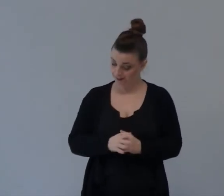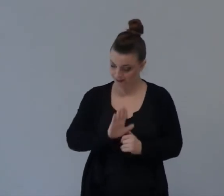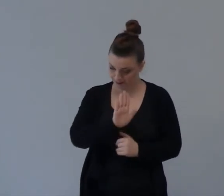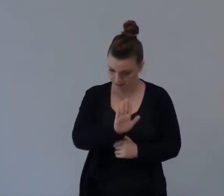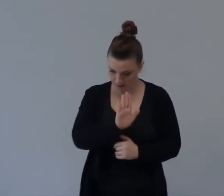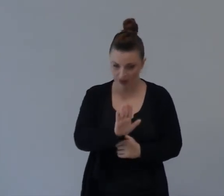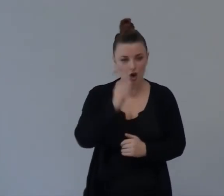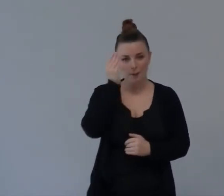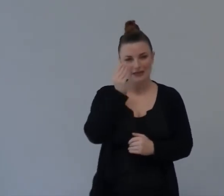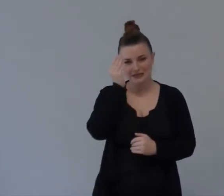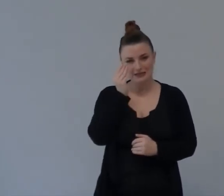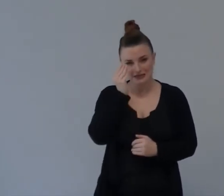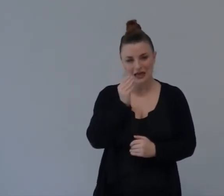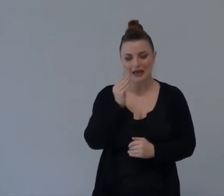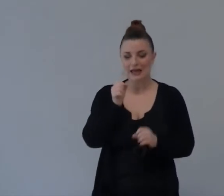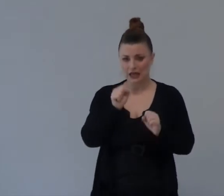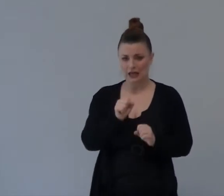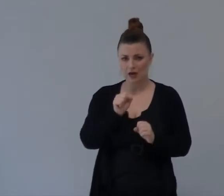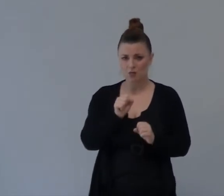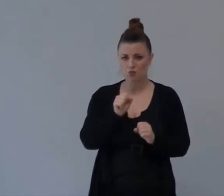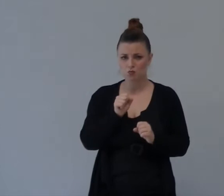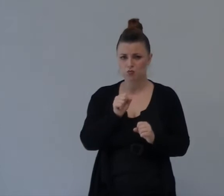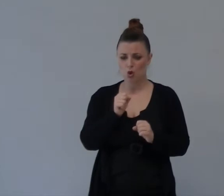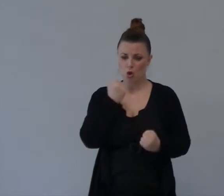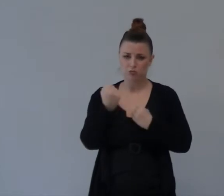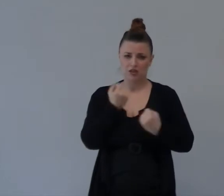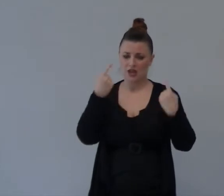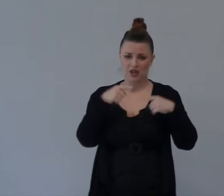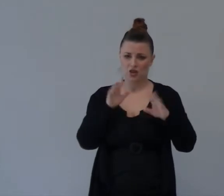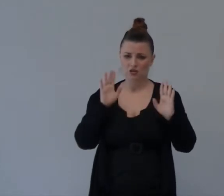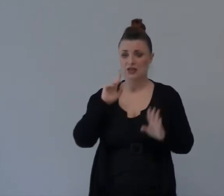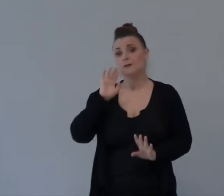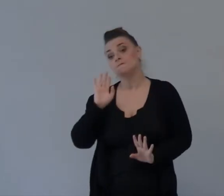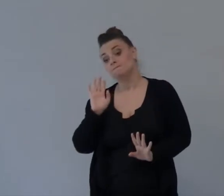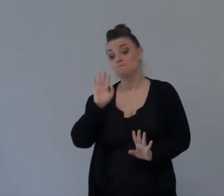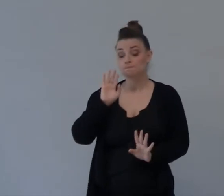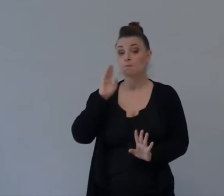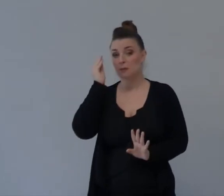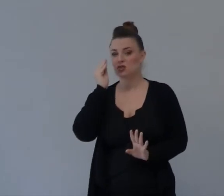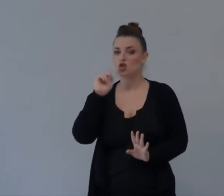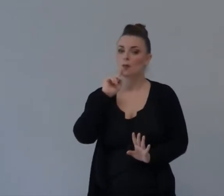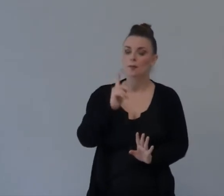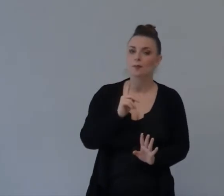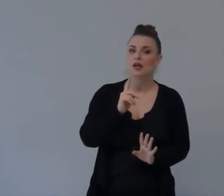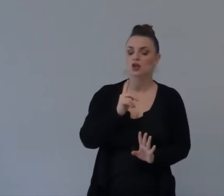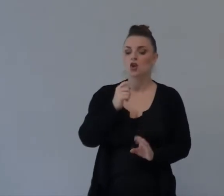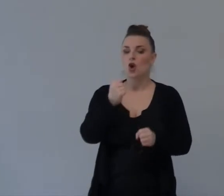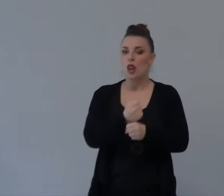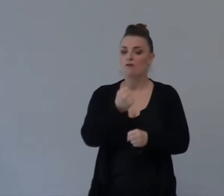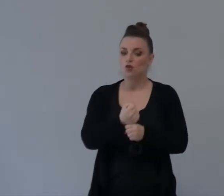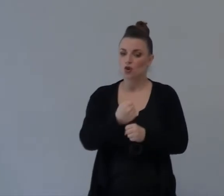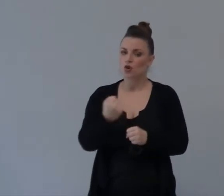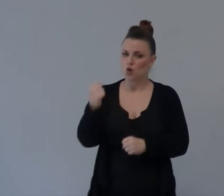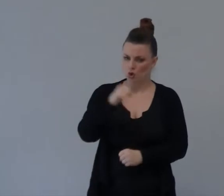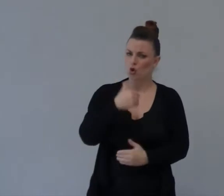Pieno Che Il Signore Forza È Meglio Che Continui A Lavorare Per Dare Al Signore In Maniera